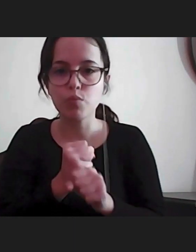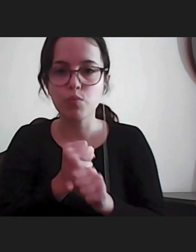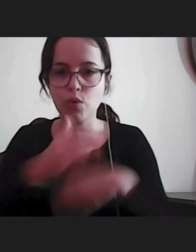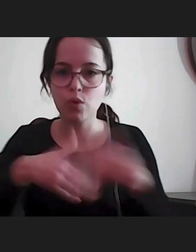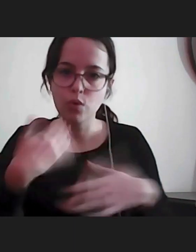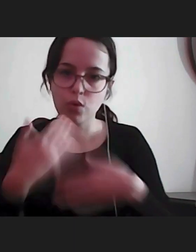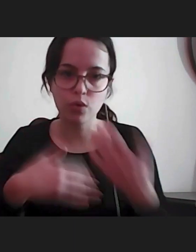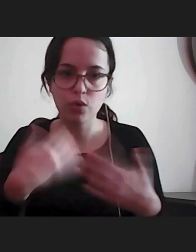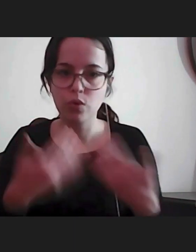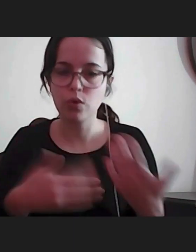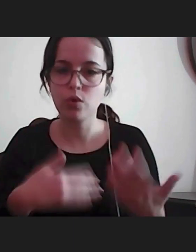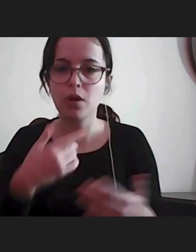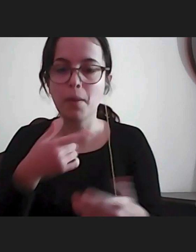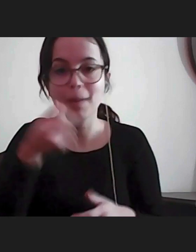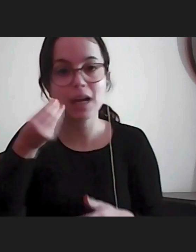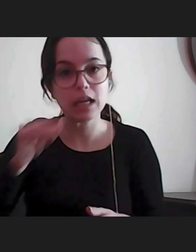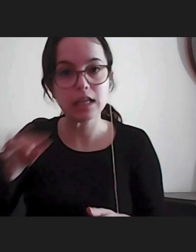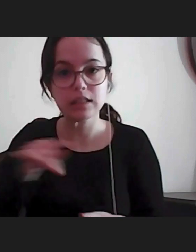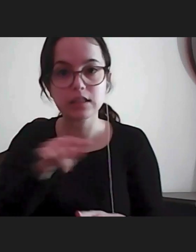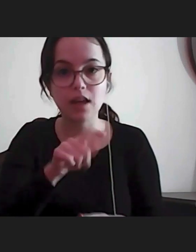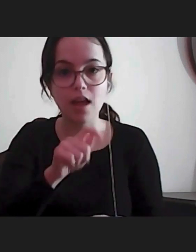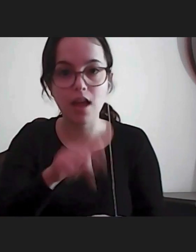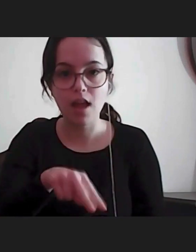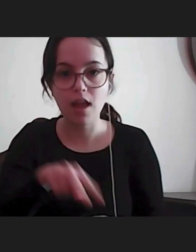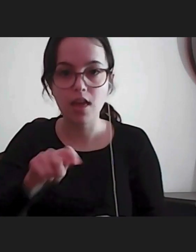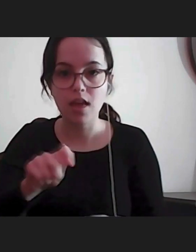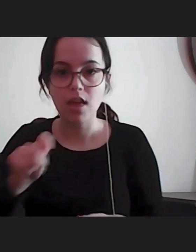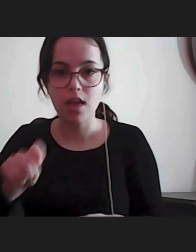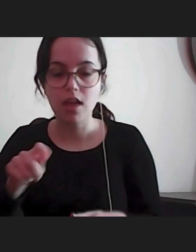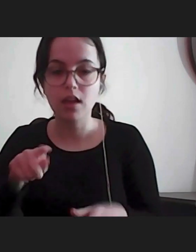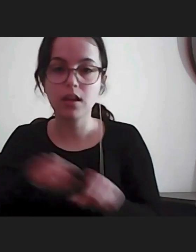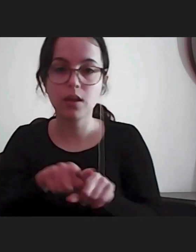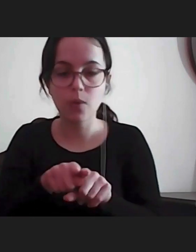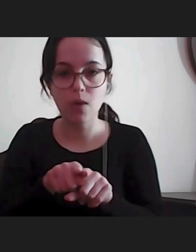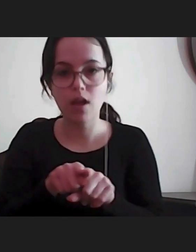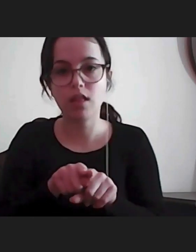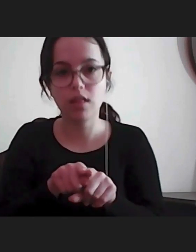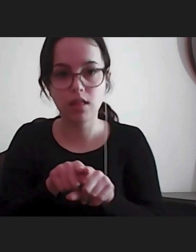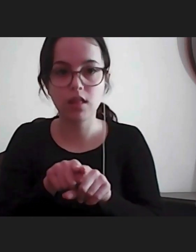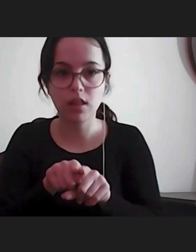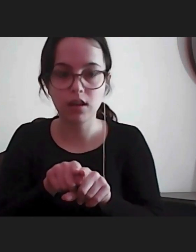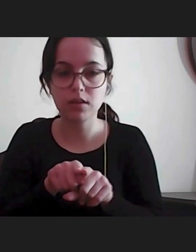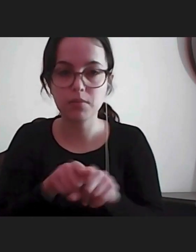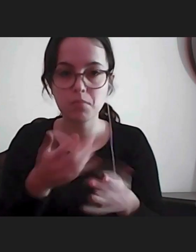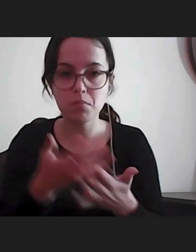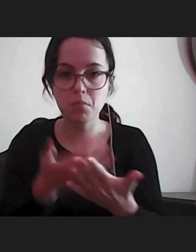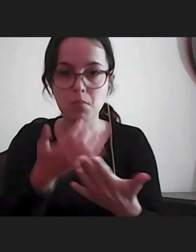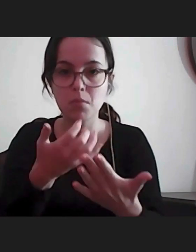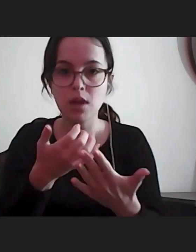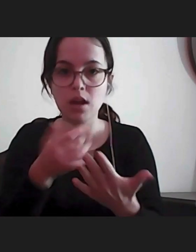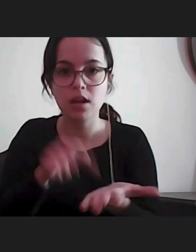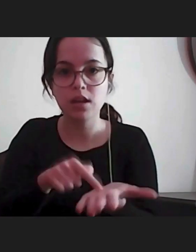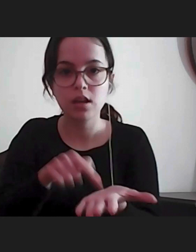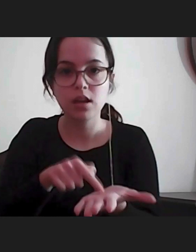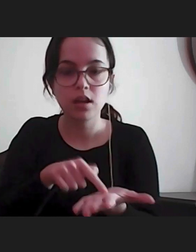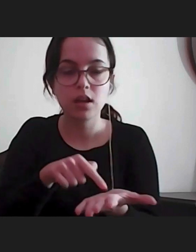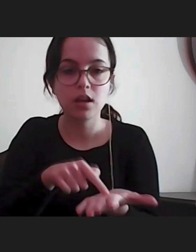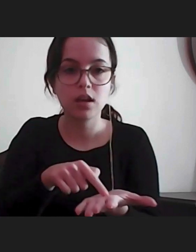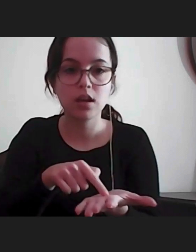necessidades educativas especiais releva das exigências de